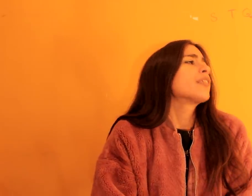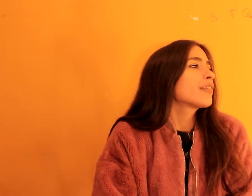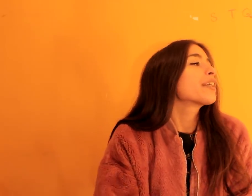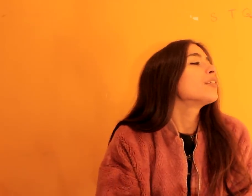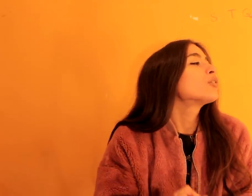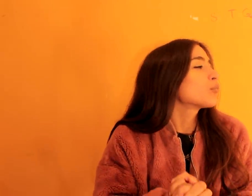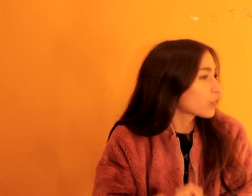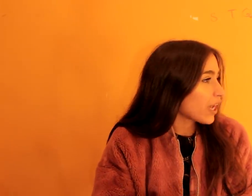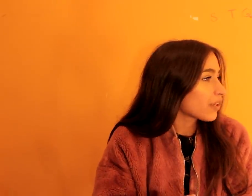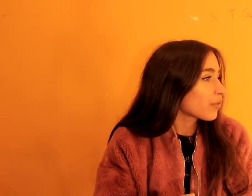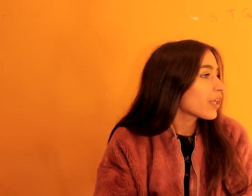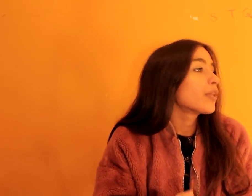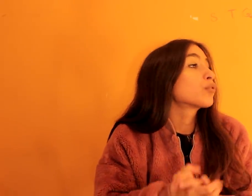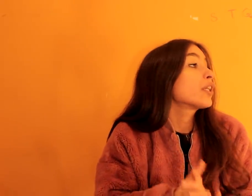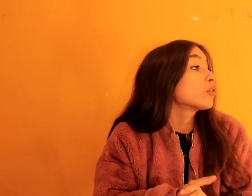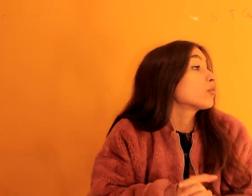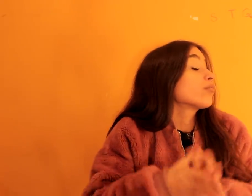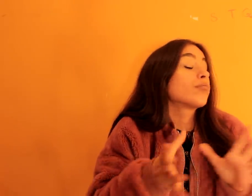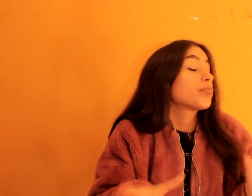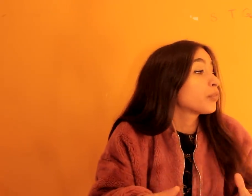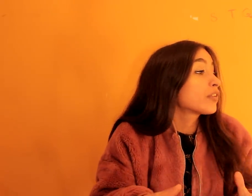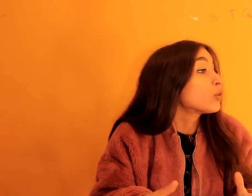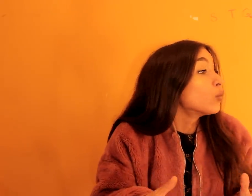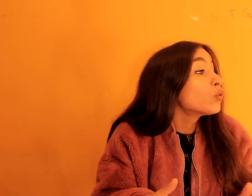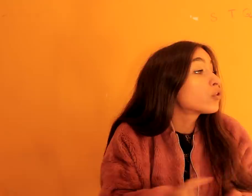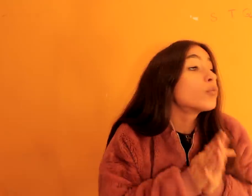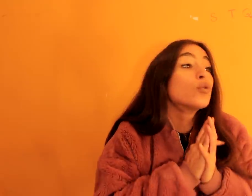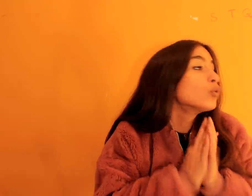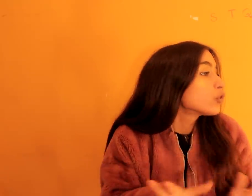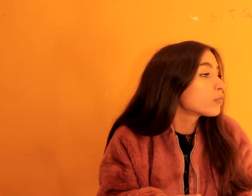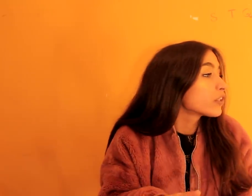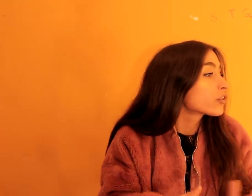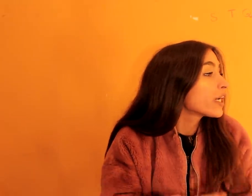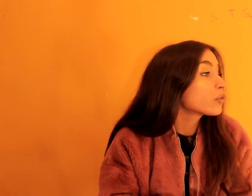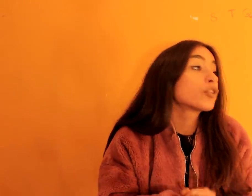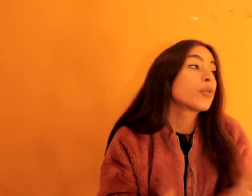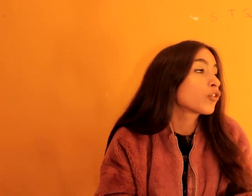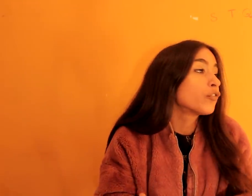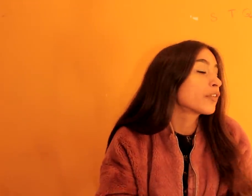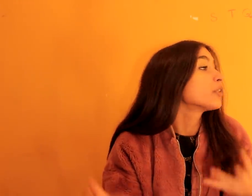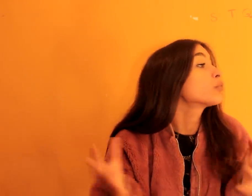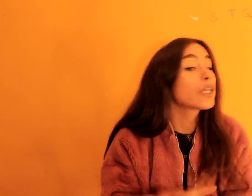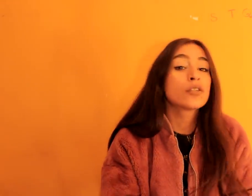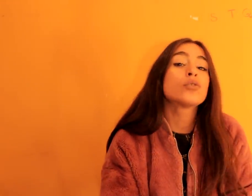interessa é que ainda o temos cá, não é? E, portanto, pode ser o último, o último deste ano, mas temos que o fazer. Portanto,